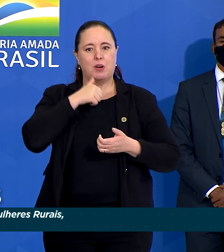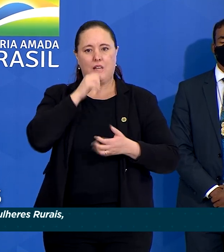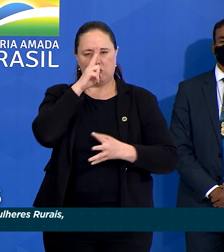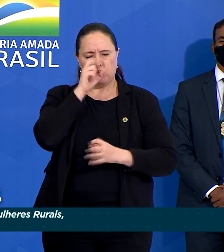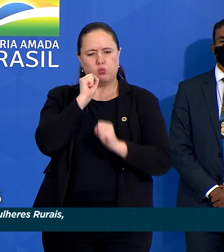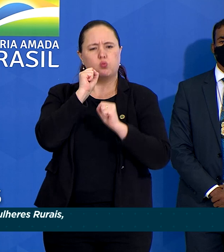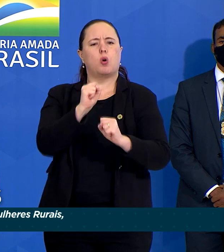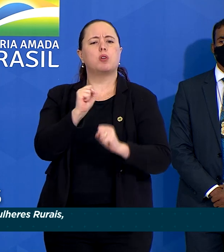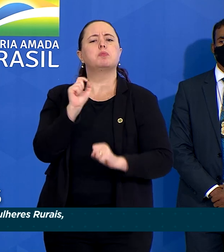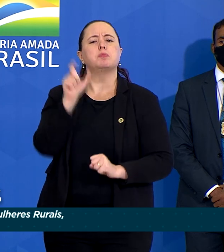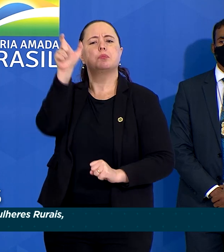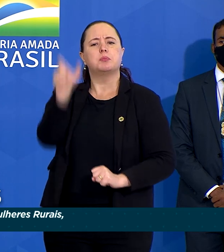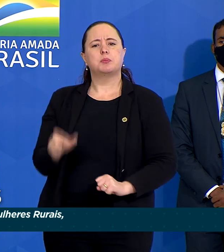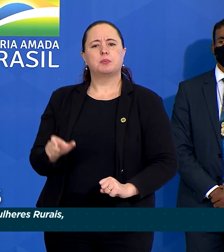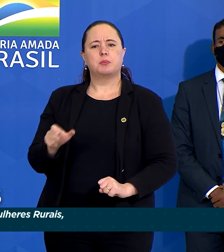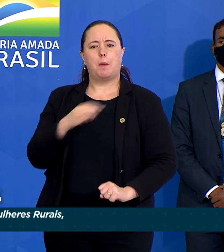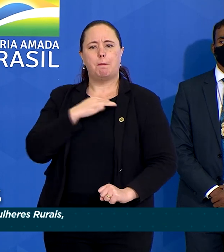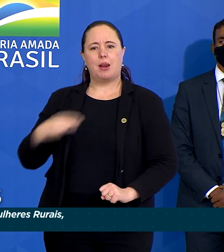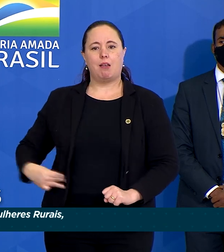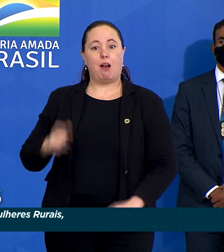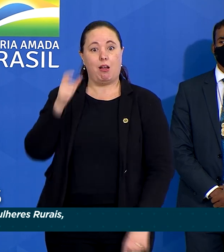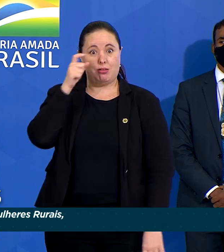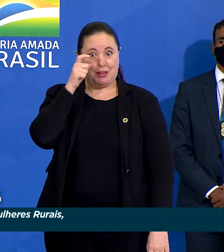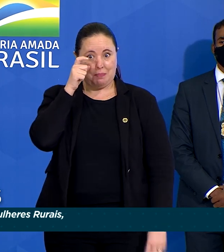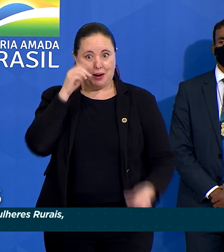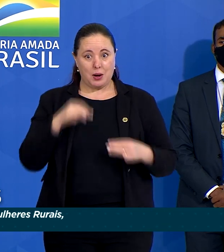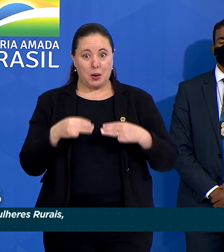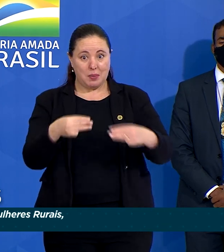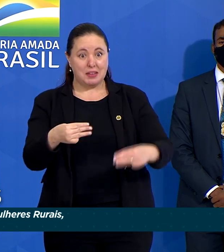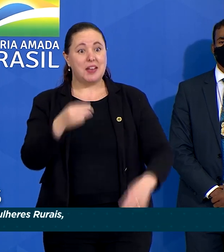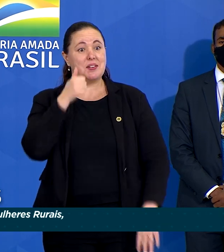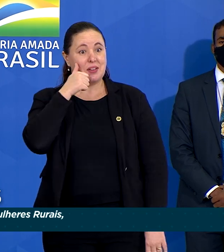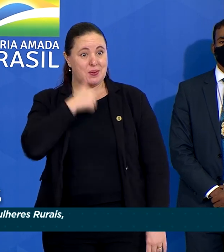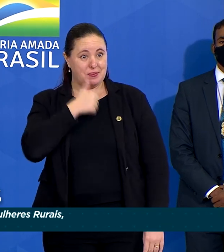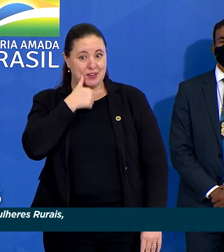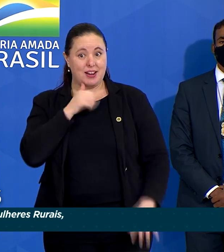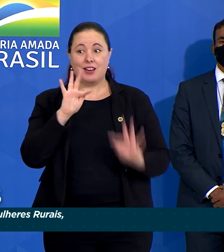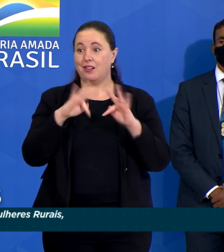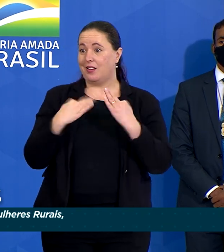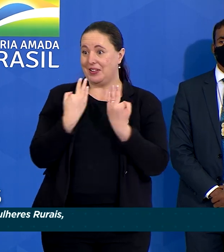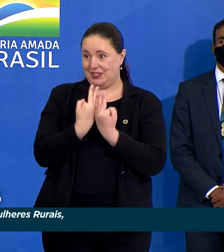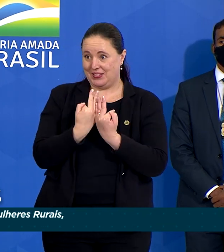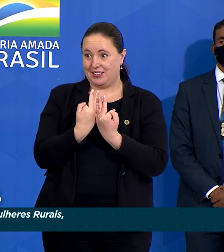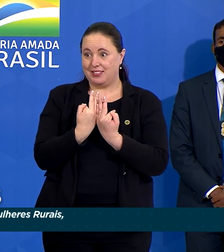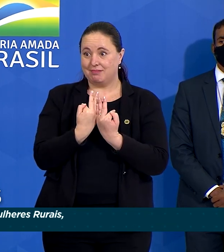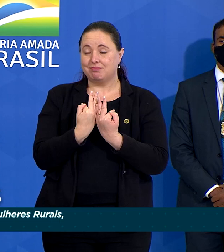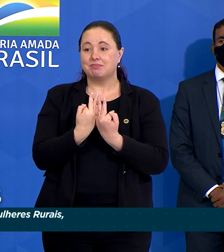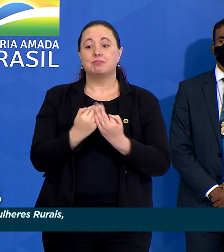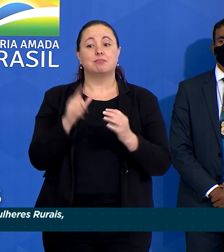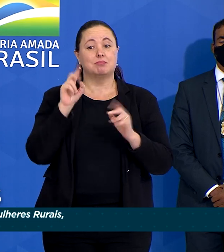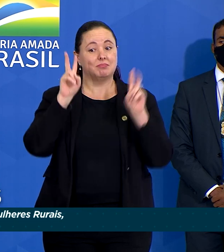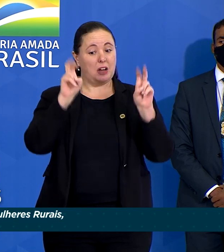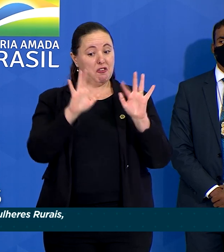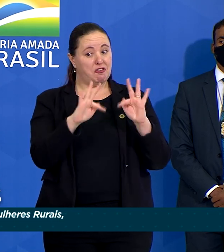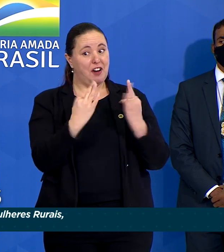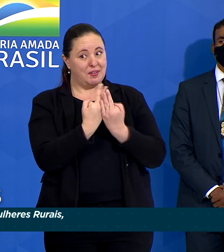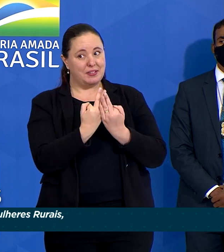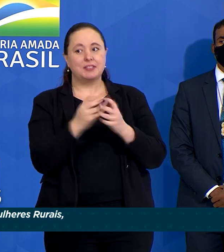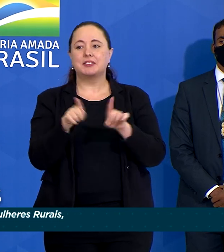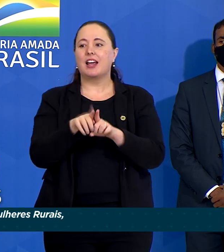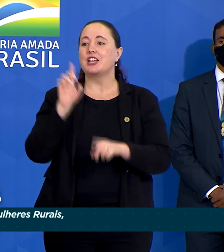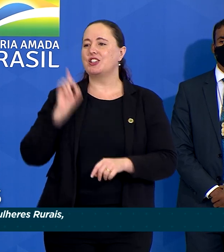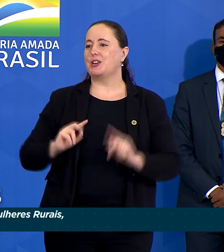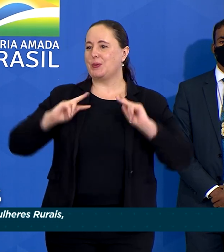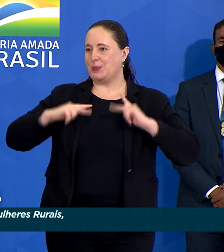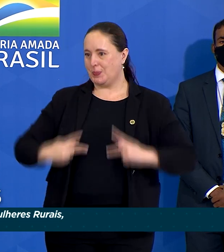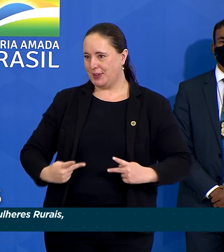que é a nossa ministra Damares, do Ministério das Mulheres, da família, da família e dos direitos